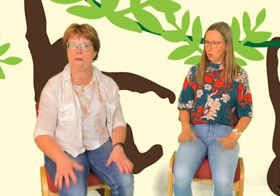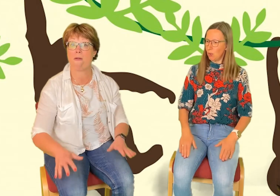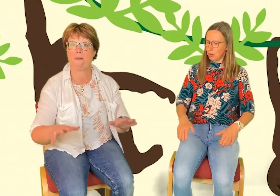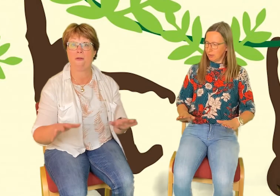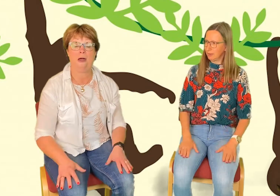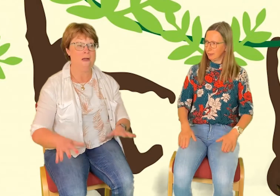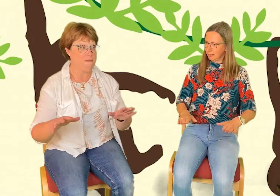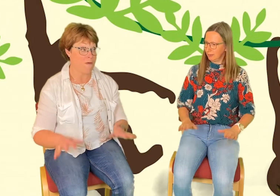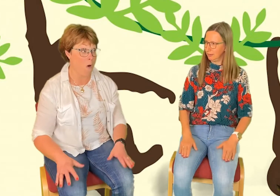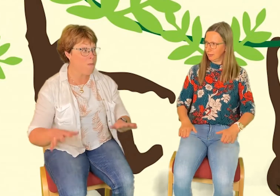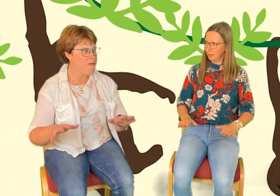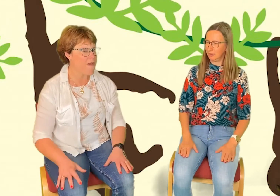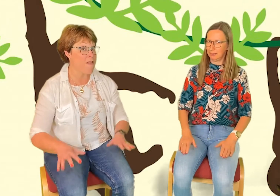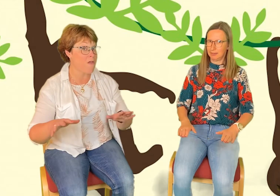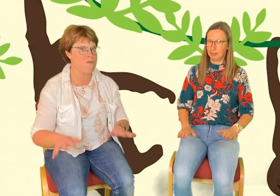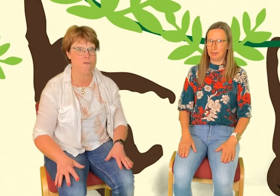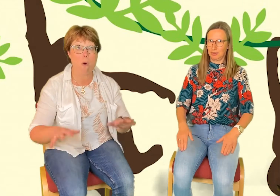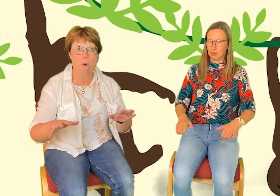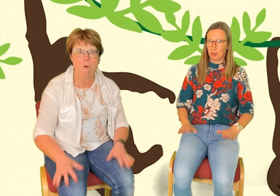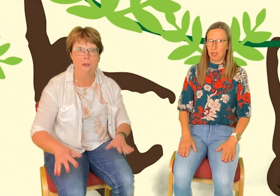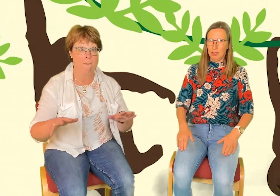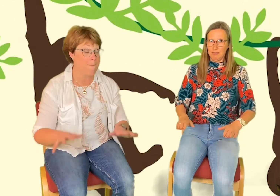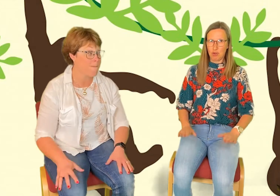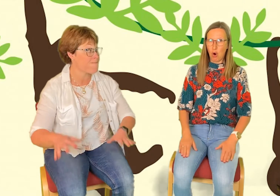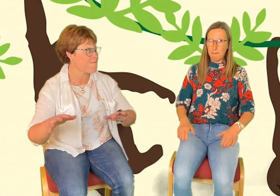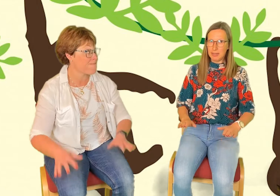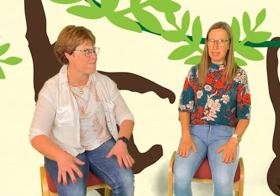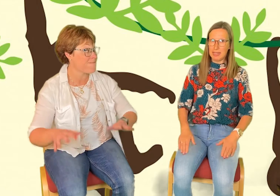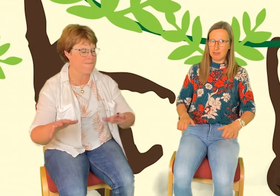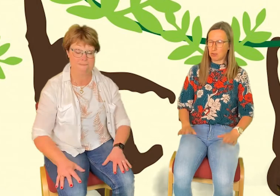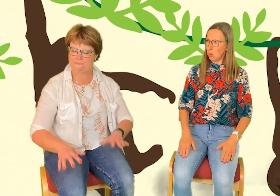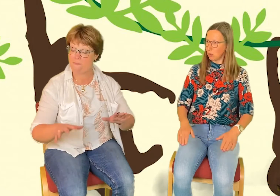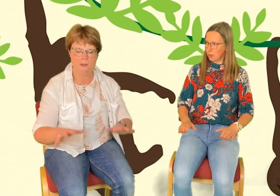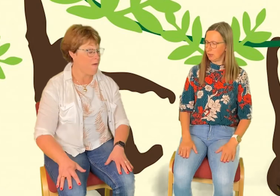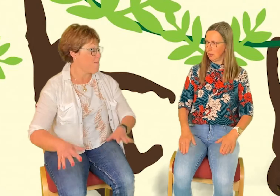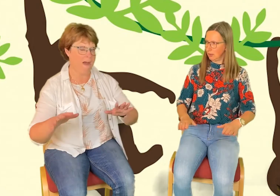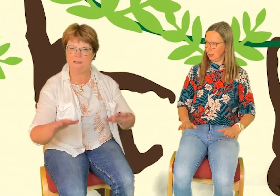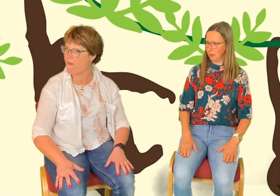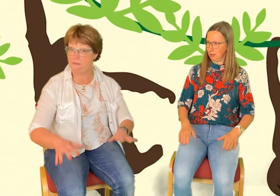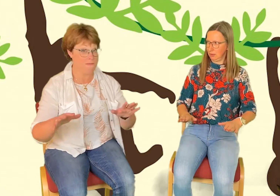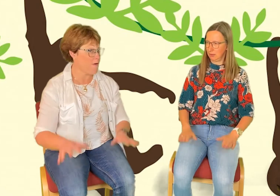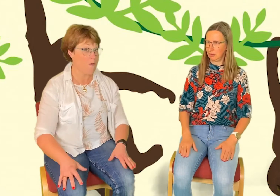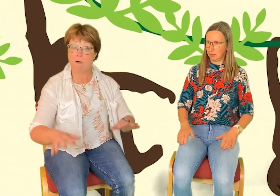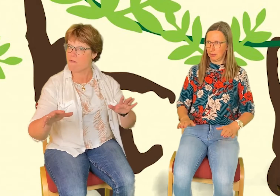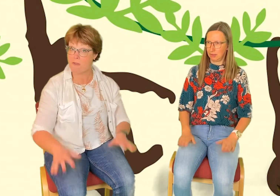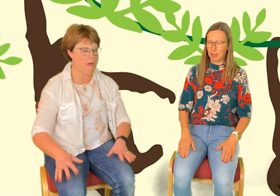går. Vi kommer till en skog. Vi kommer till en skog. Vi kan inte gå runt den.